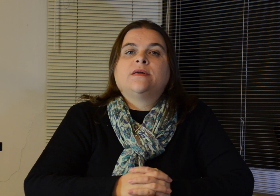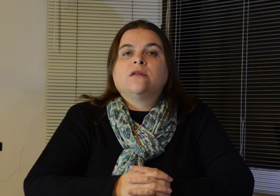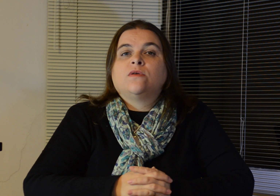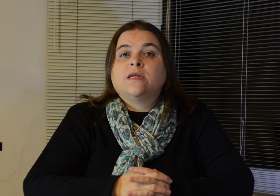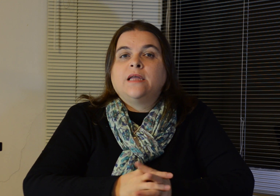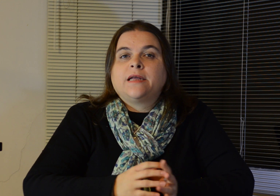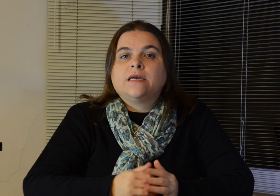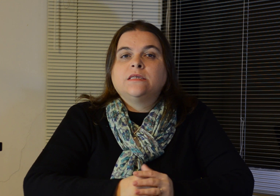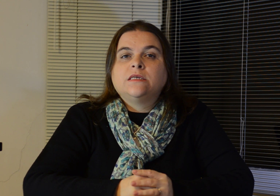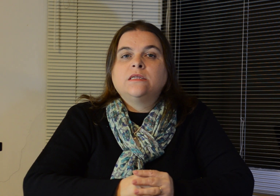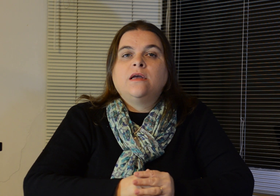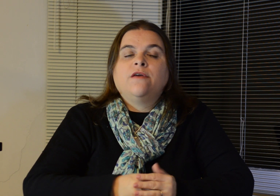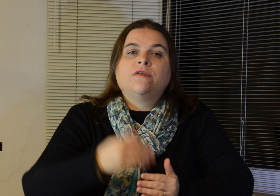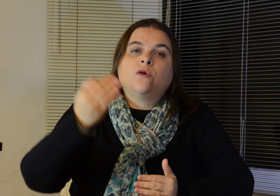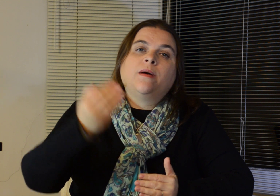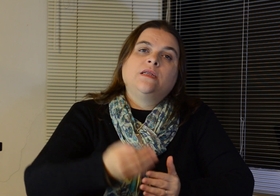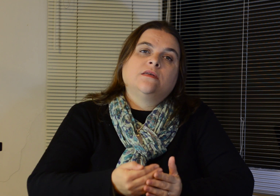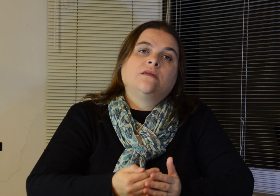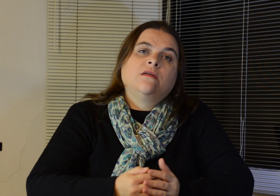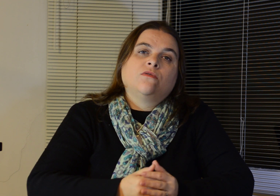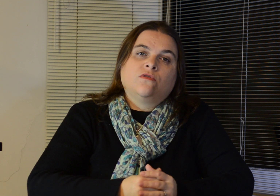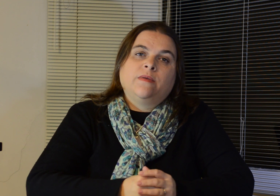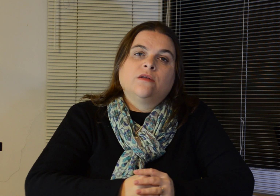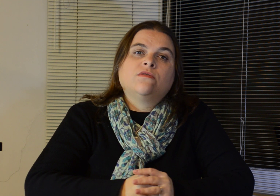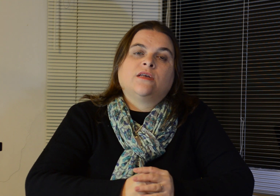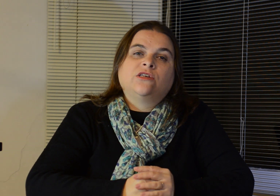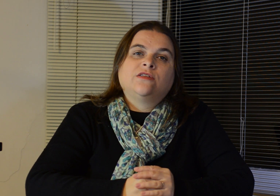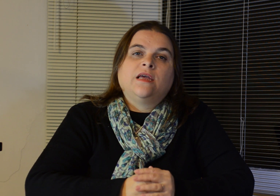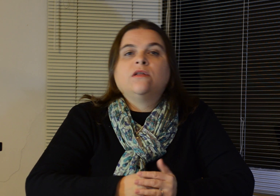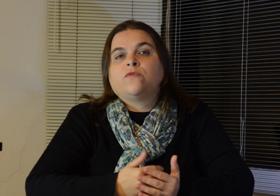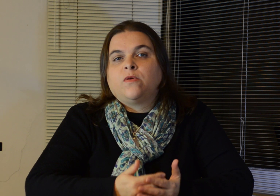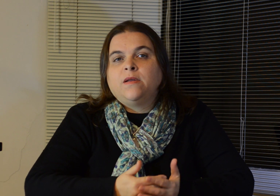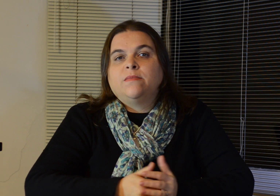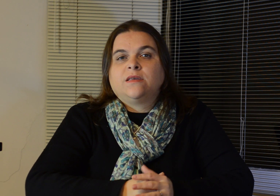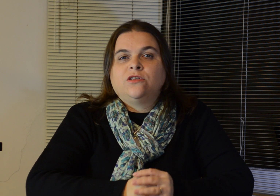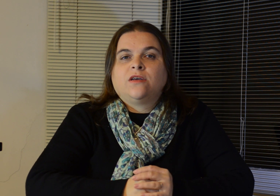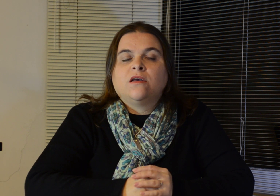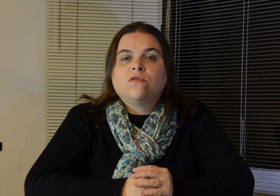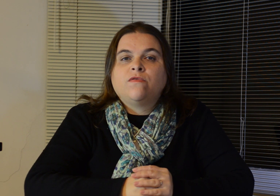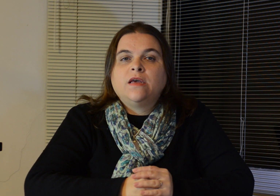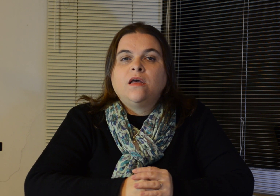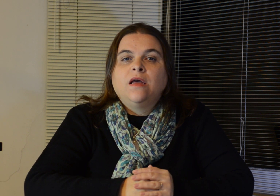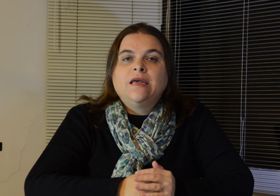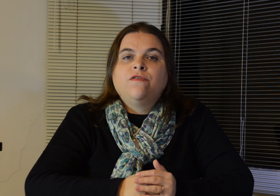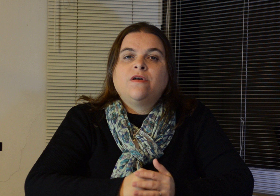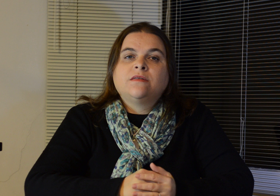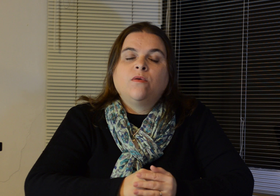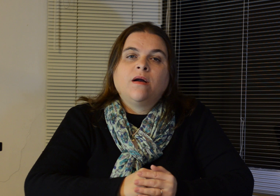criador da técnica ensina é fazer uma lista dos medos que a gente tem, dos problemas que a gente quer resolver e fazer uma